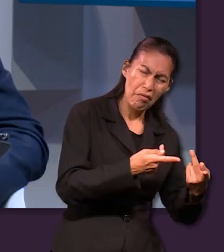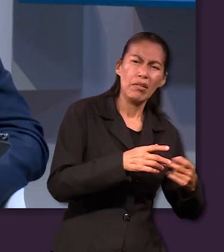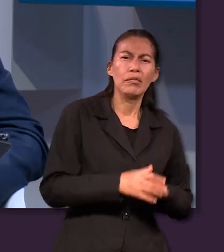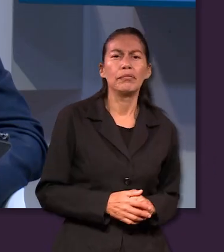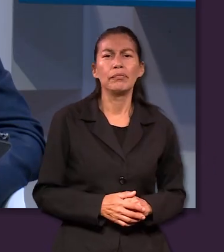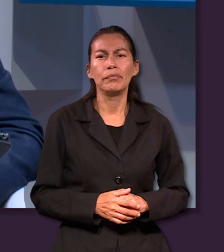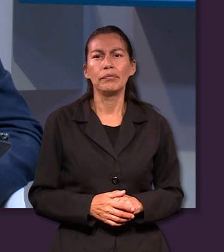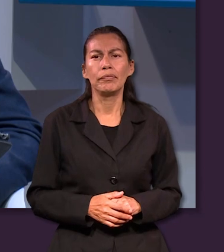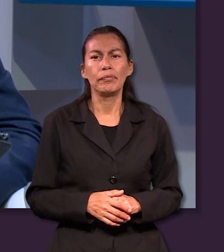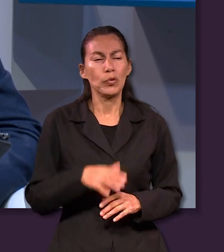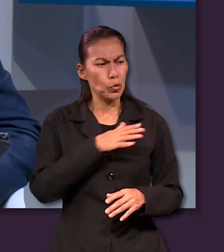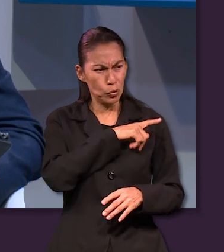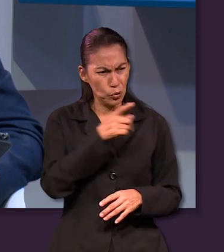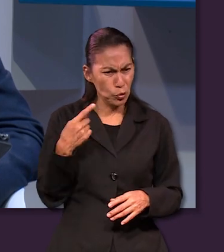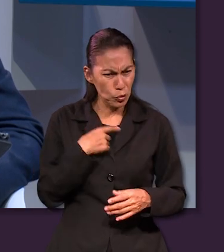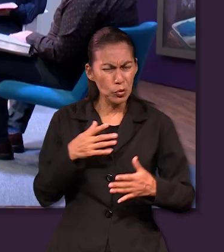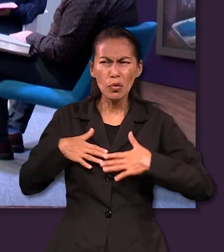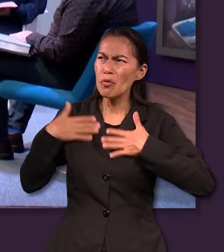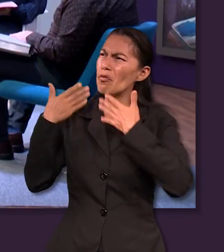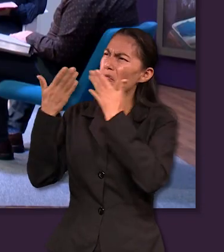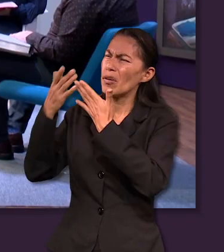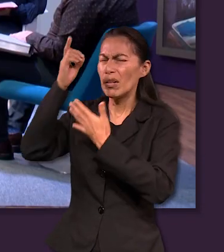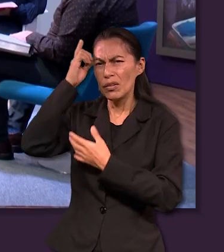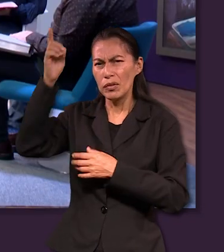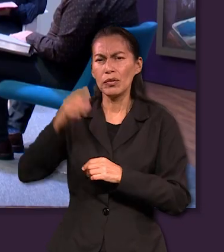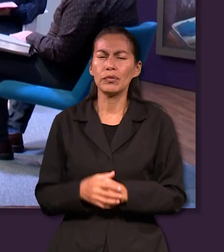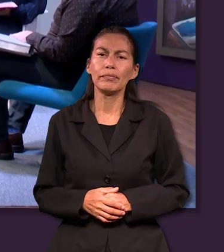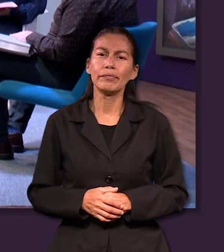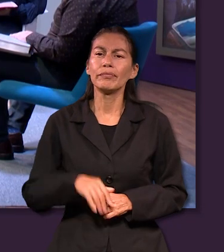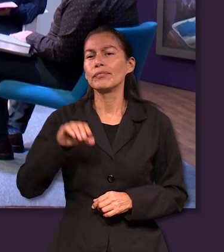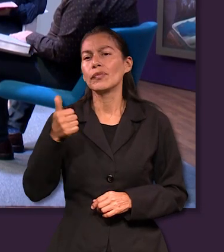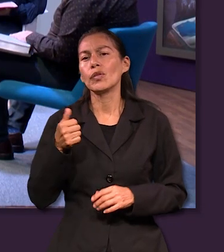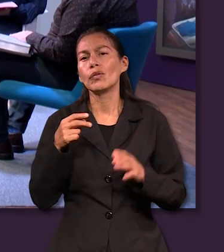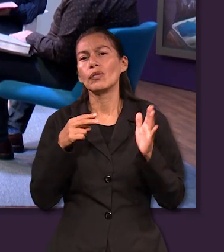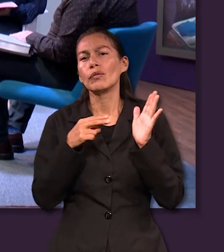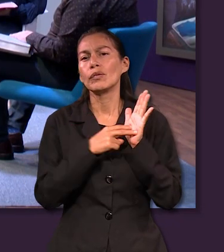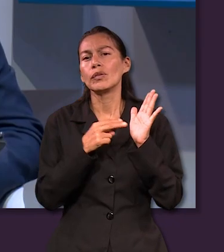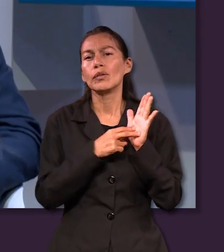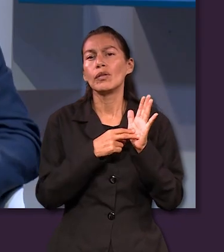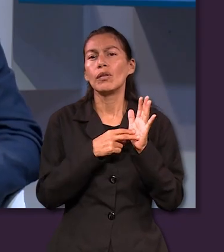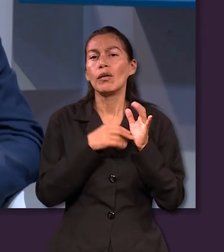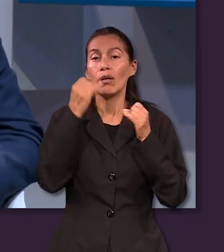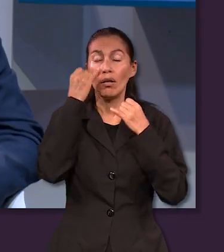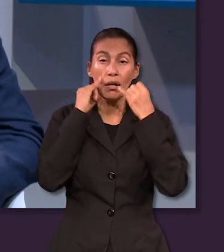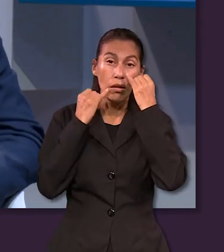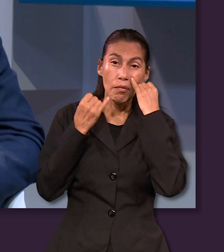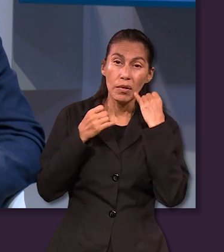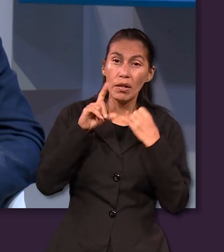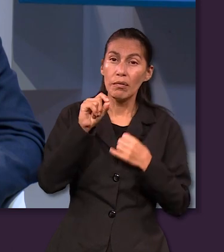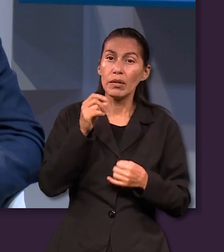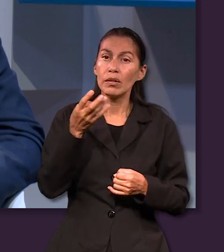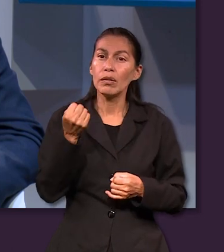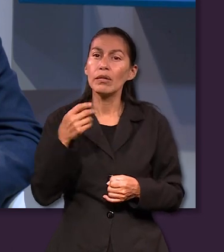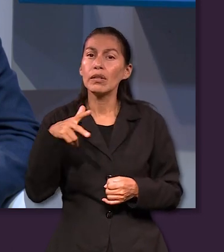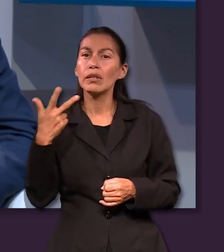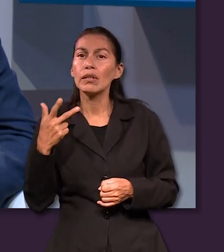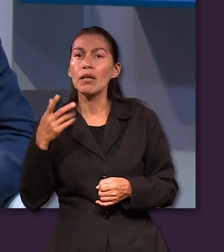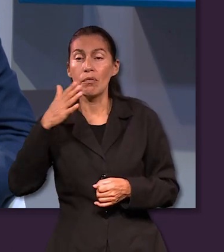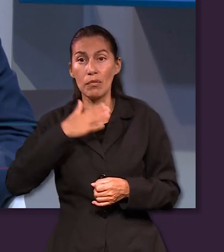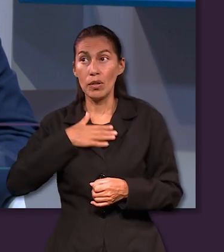poder recibir la recompensa que Dios tiene para nosotros muy bien y un consejo más que encontramos puede ser en Jeremías 29 13 que dice me